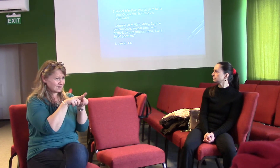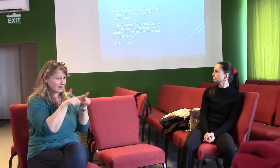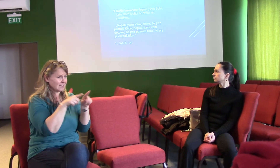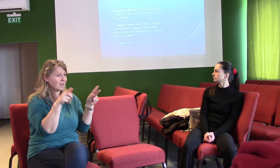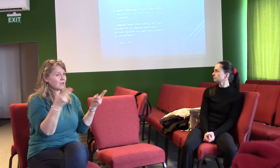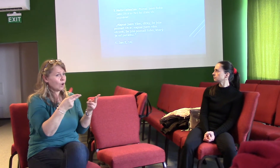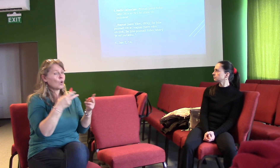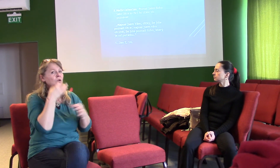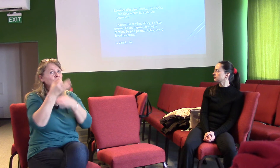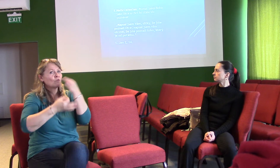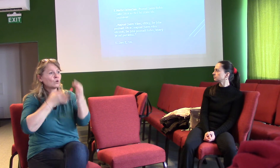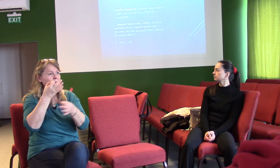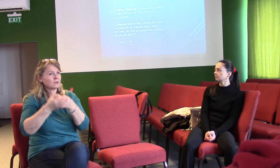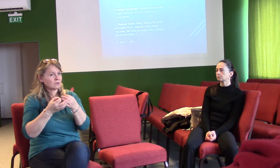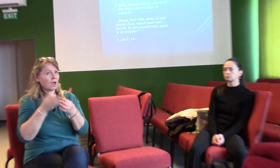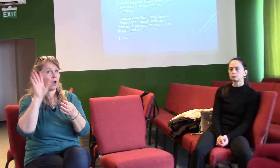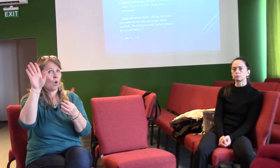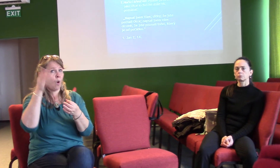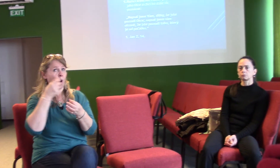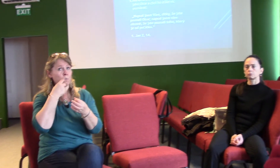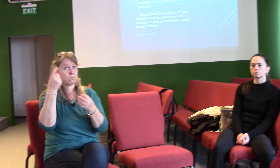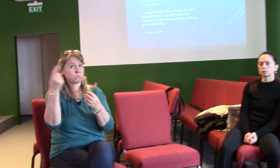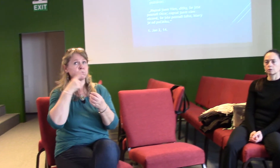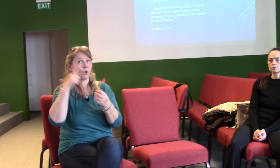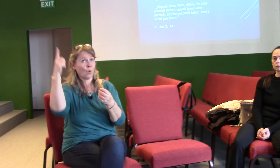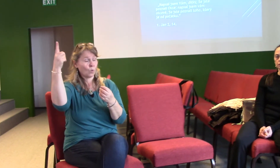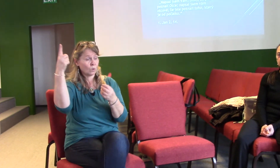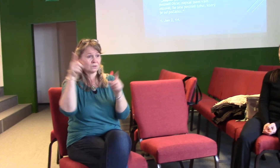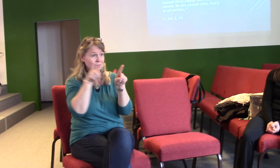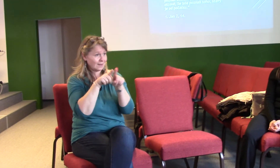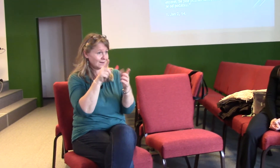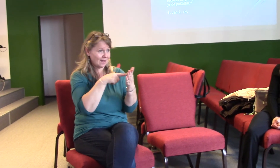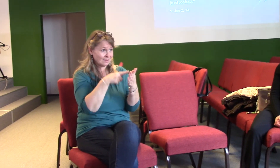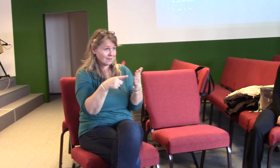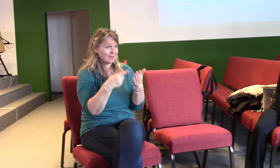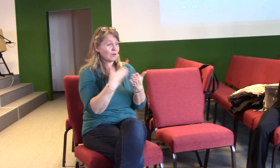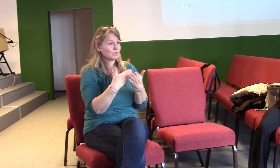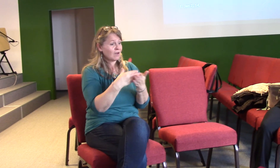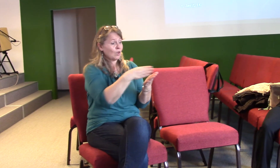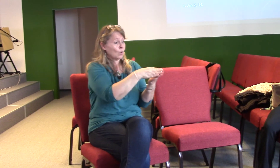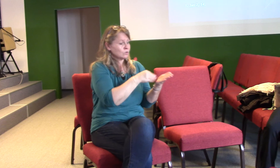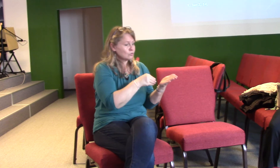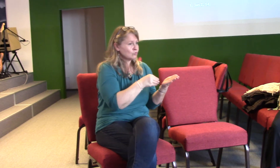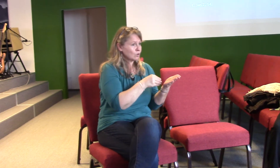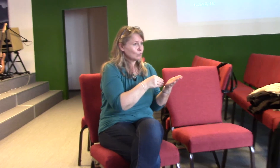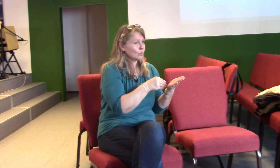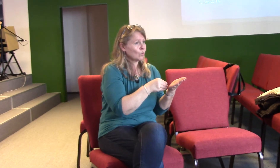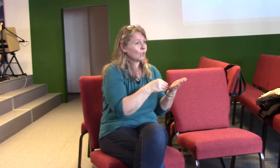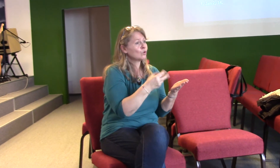o Bohu. A už od stvoření jsme určeni k tomu, abychom ho poznávali a poznávat